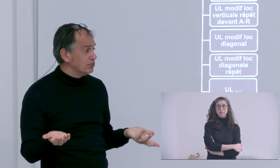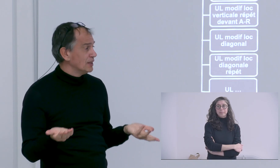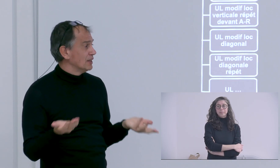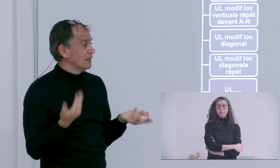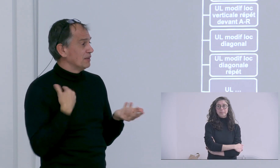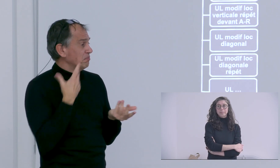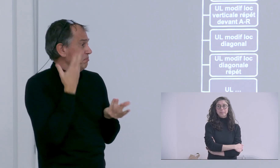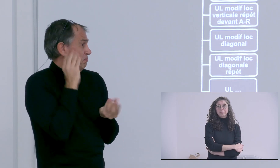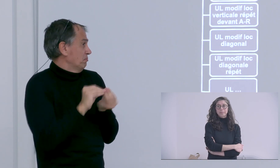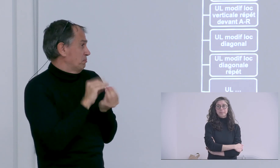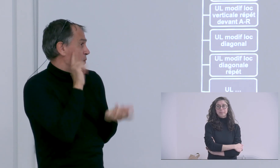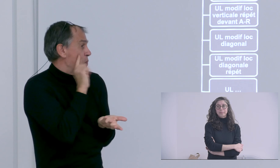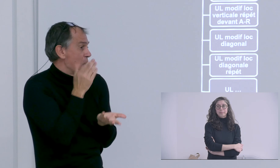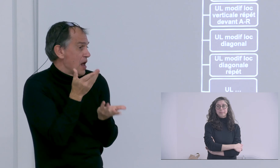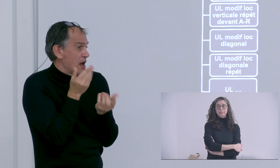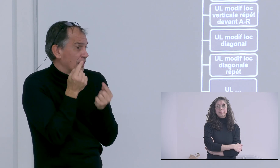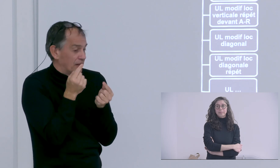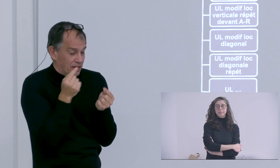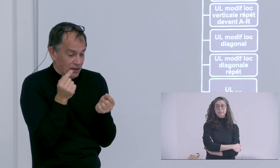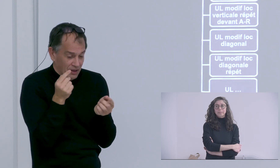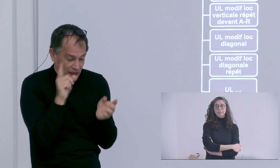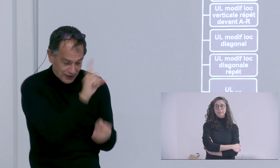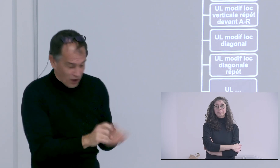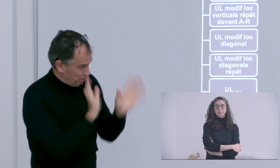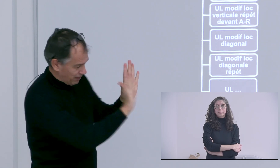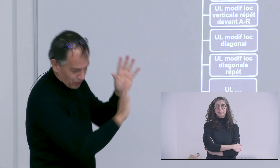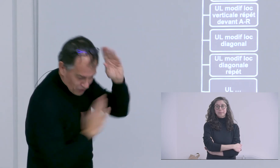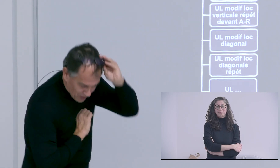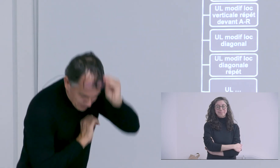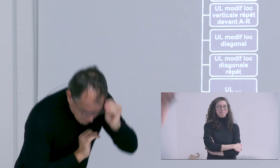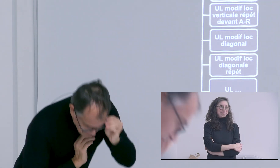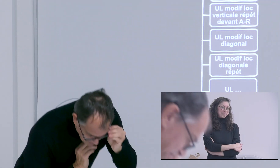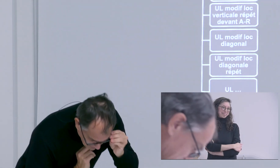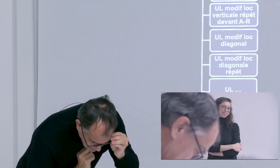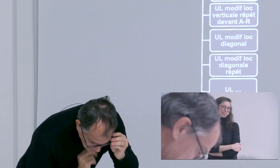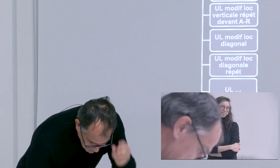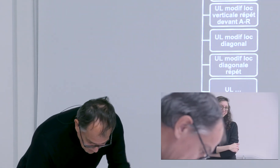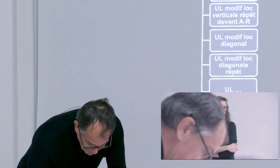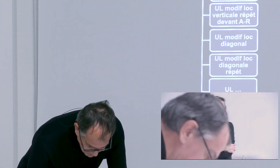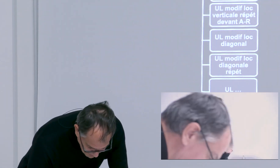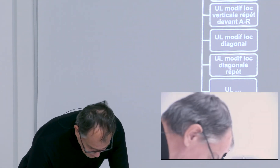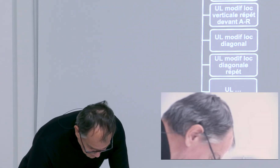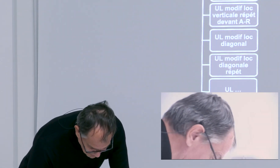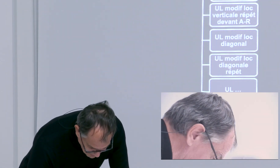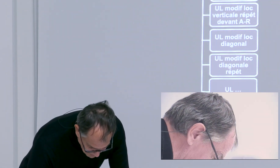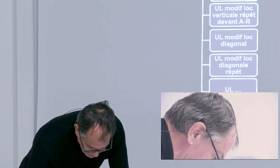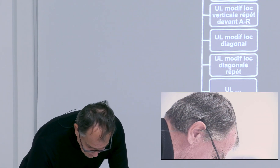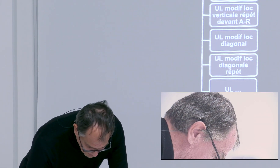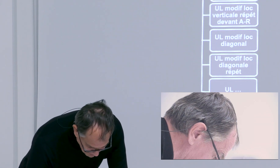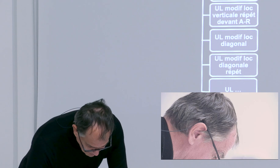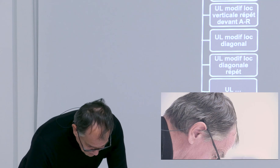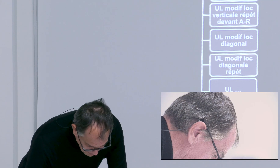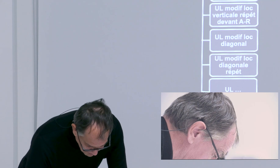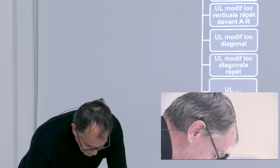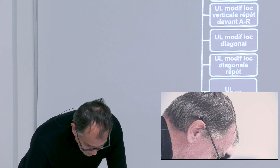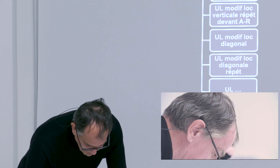signe des catégories spécifiques nouvelles donc à un moment donné voilà ça c'est une première question sur ce sujet là